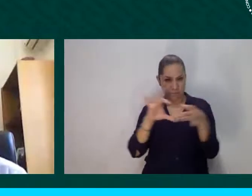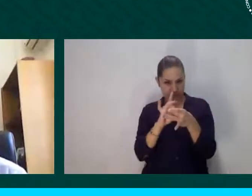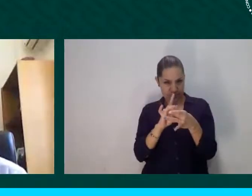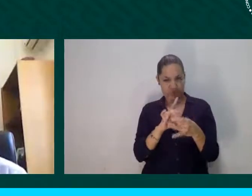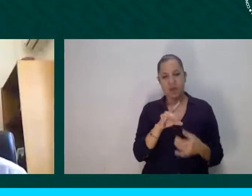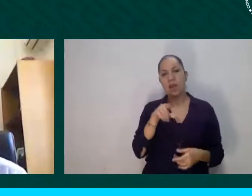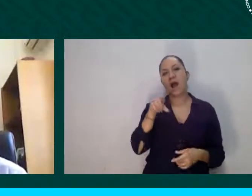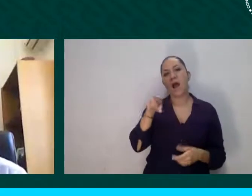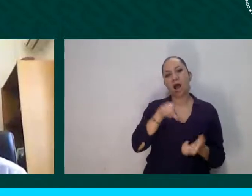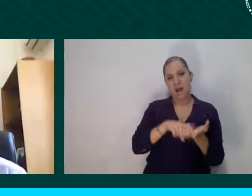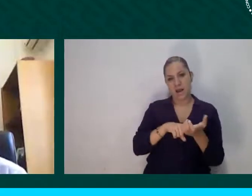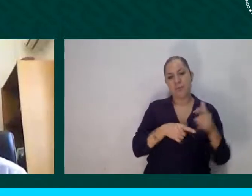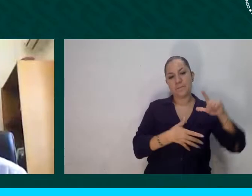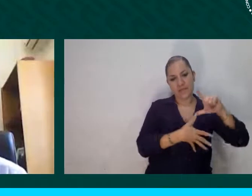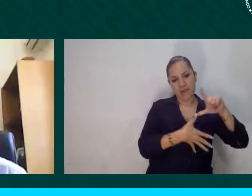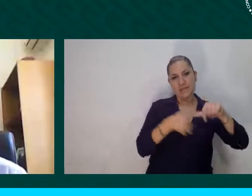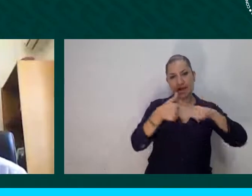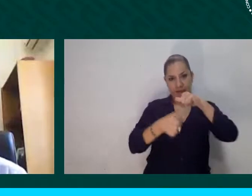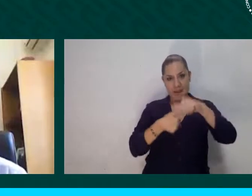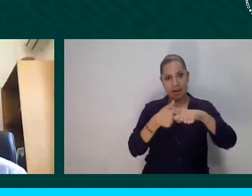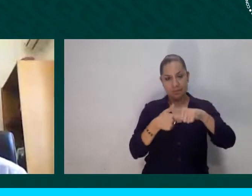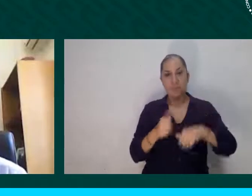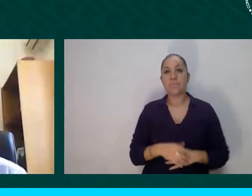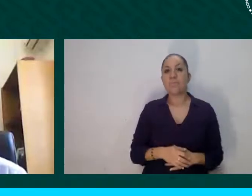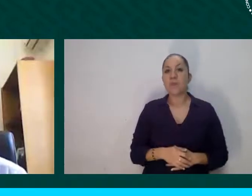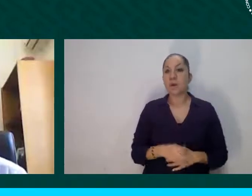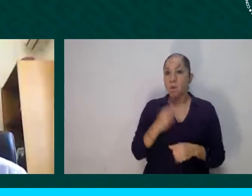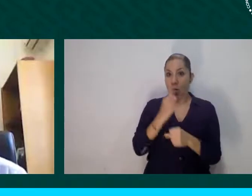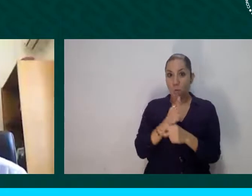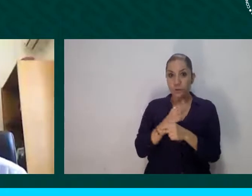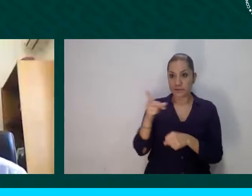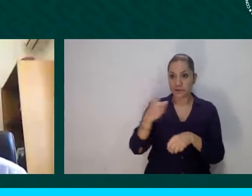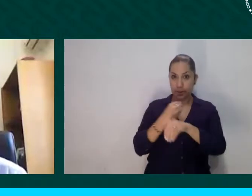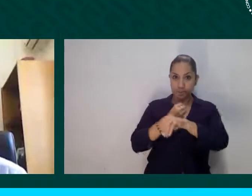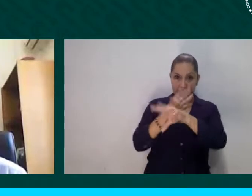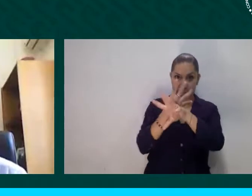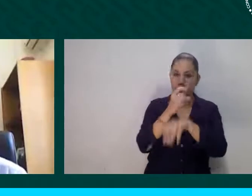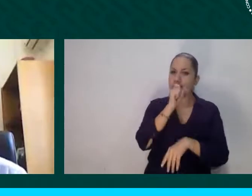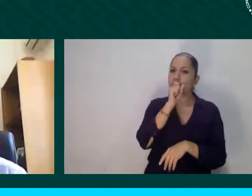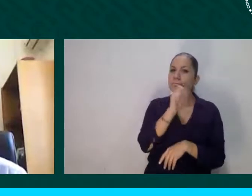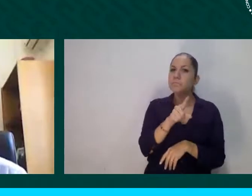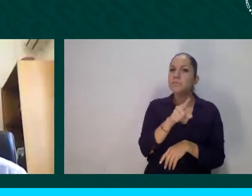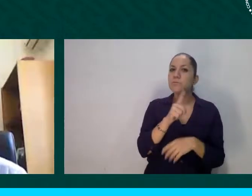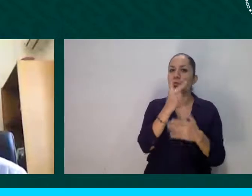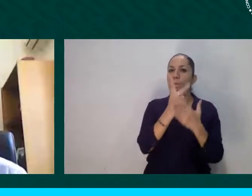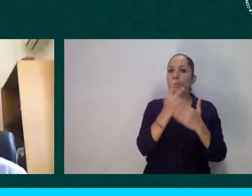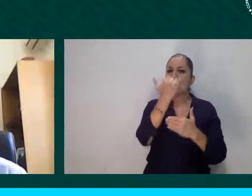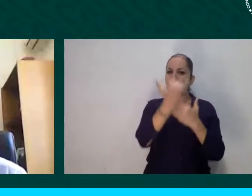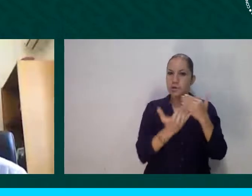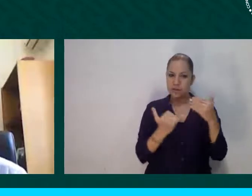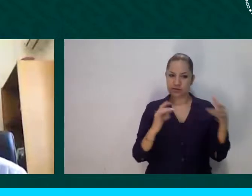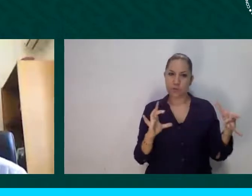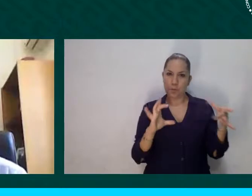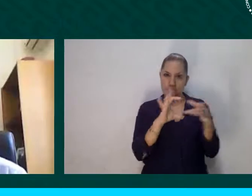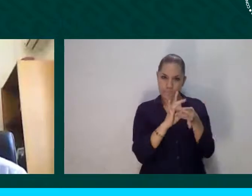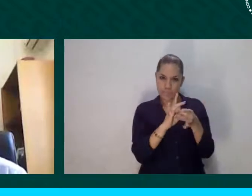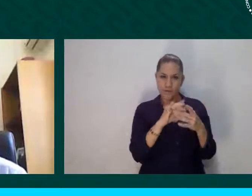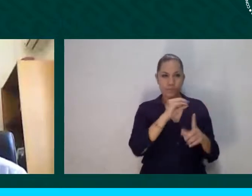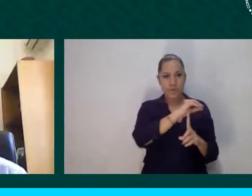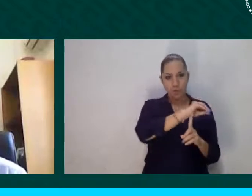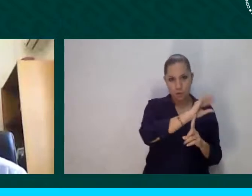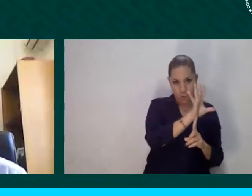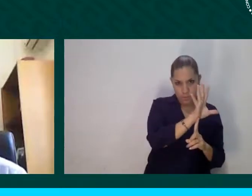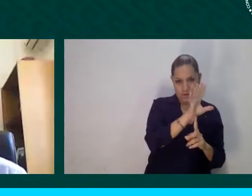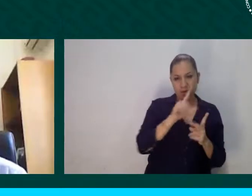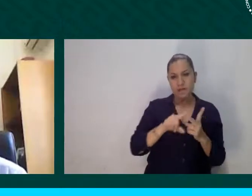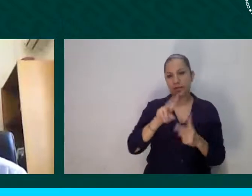proyecto que venimos trabajando conjuntamente entre COPRES y la UNESCO para promover mejores políticas